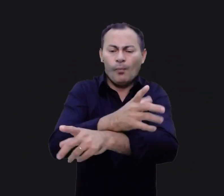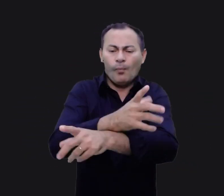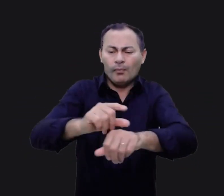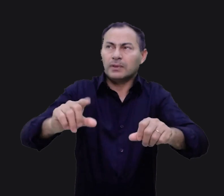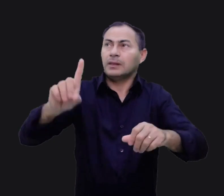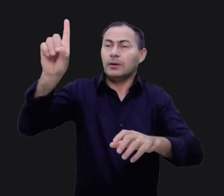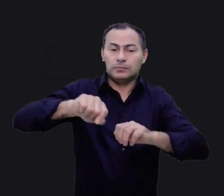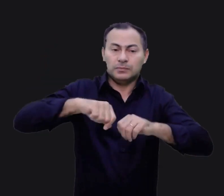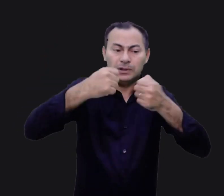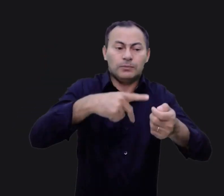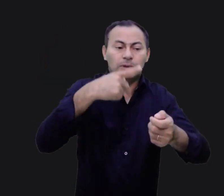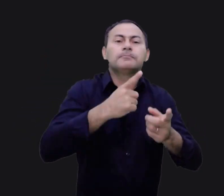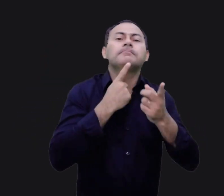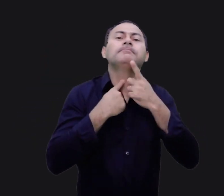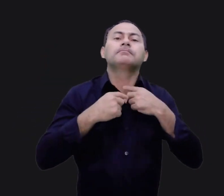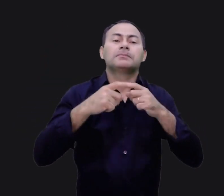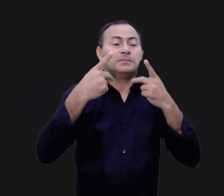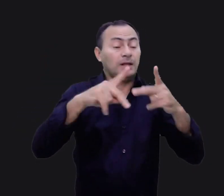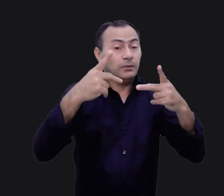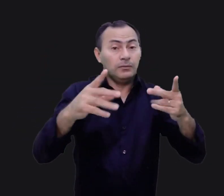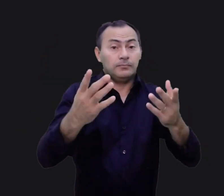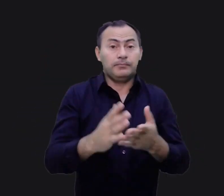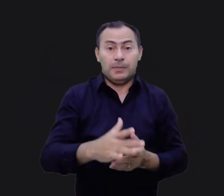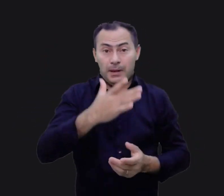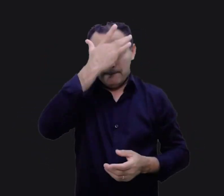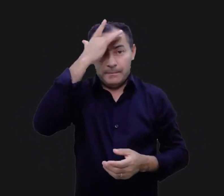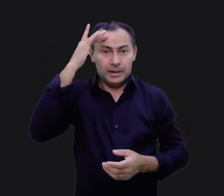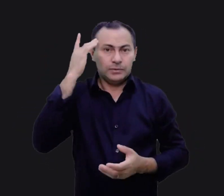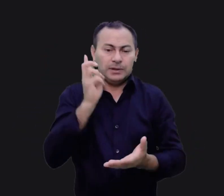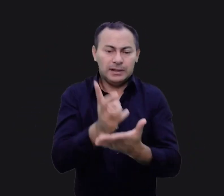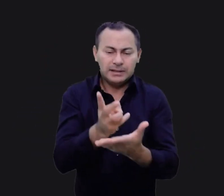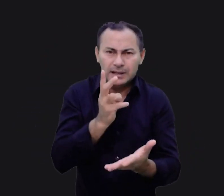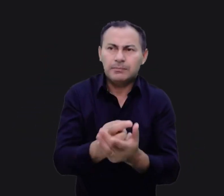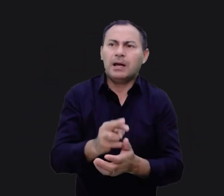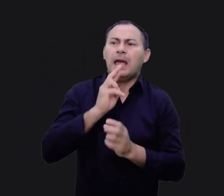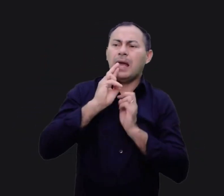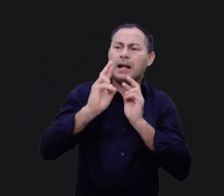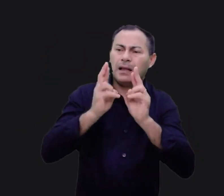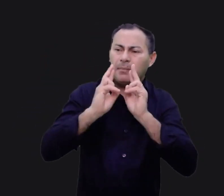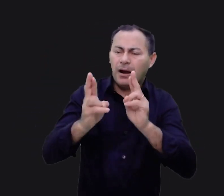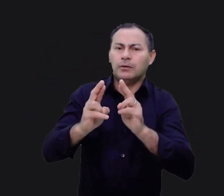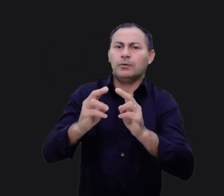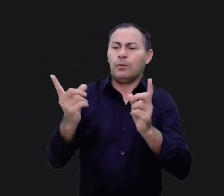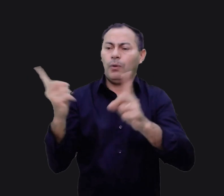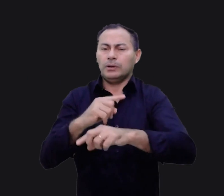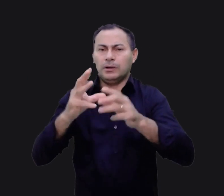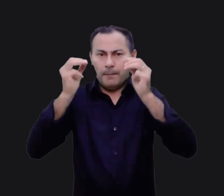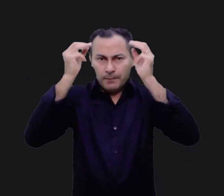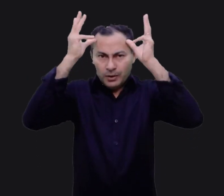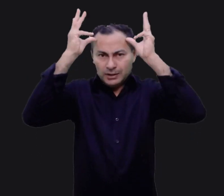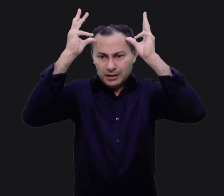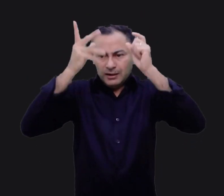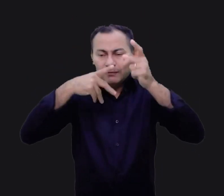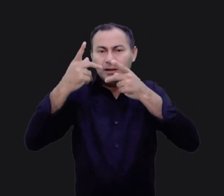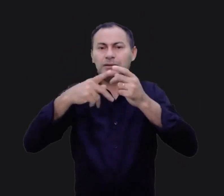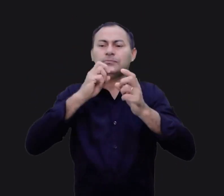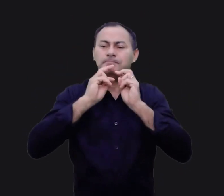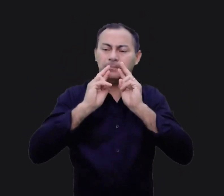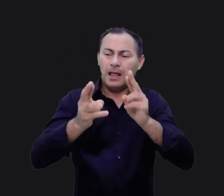supriu suas necessidades sobrenaturalmente. Essas pessoas sempre reclamavam com Moisés. Elas o pressionavam com suas